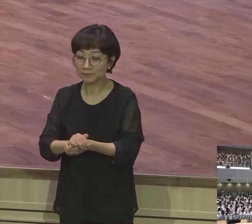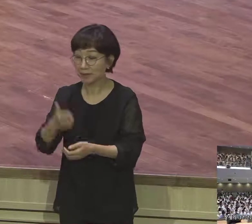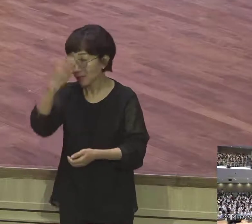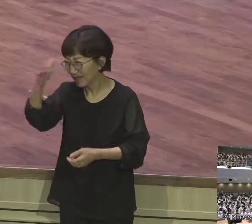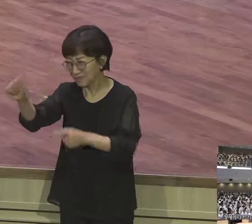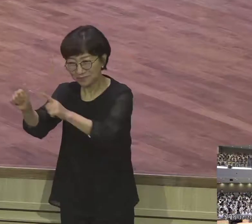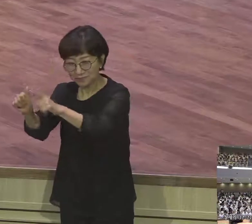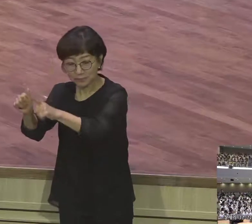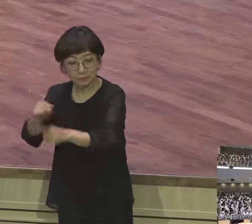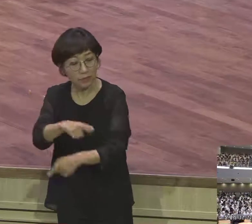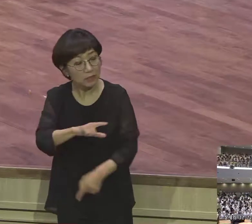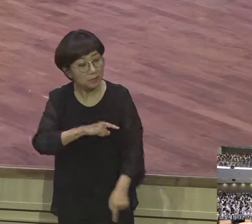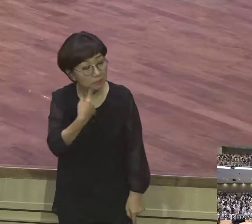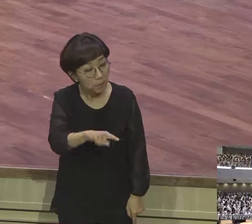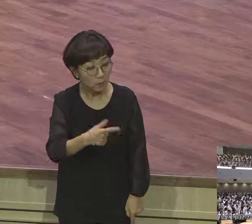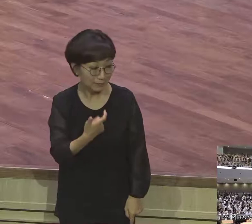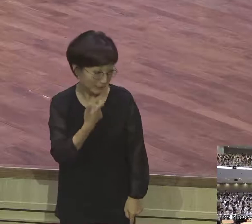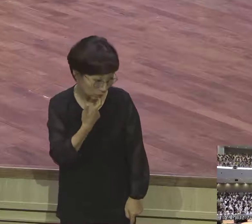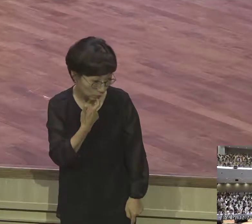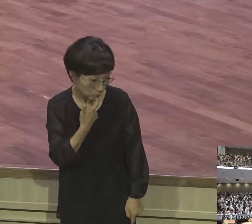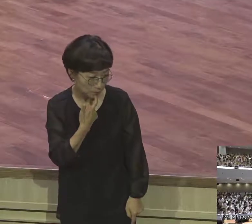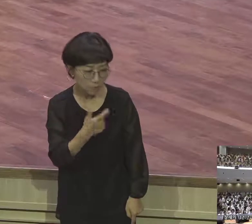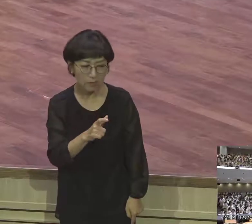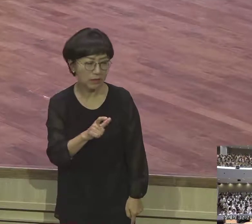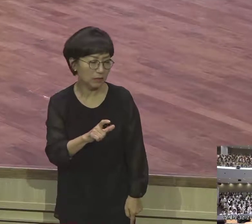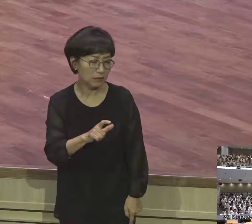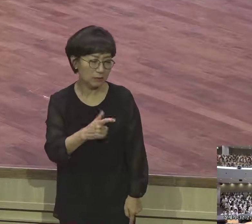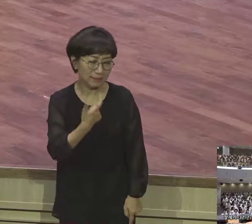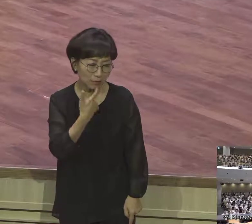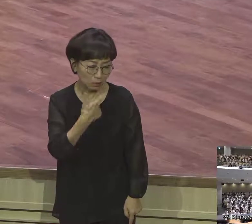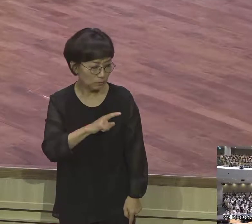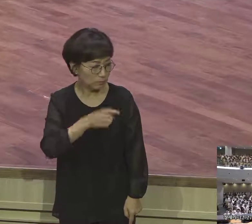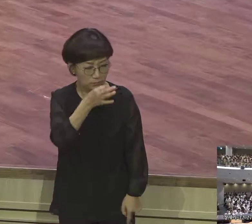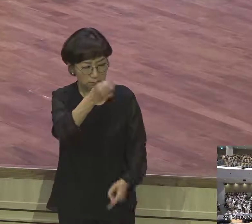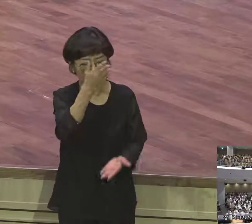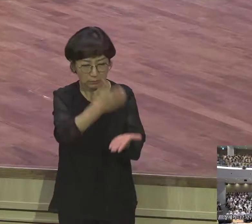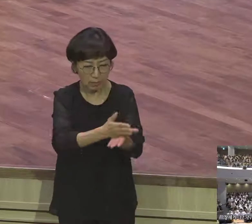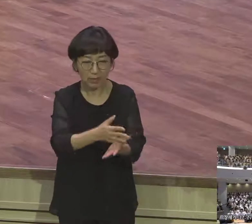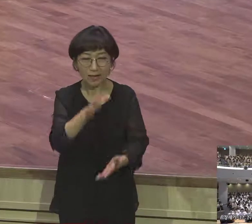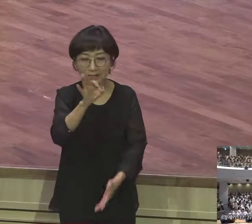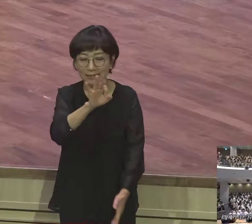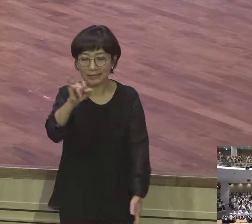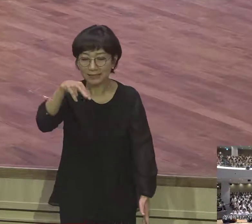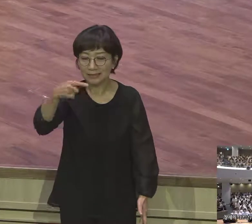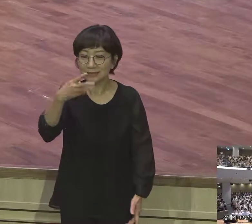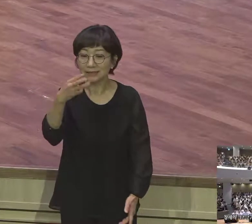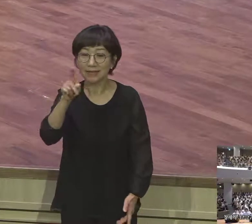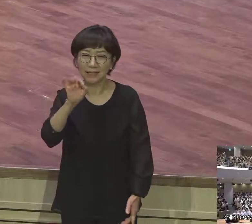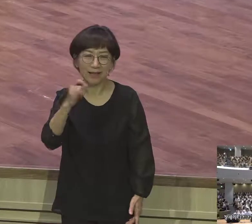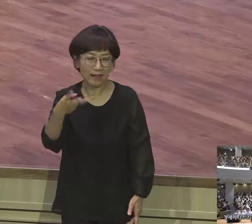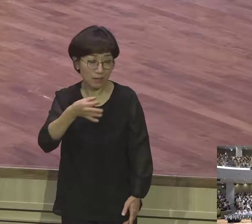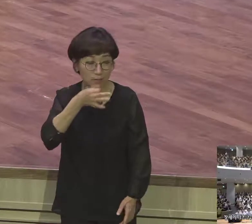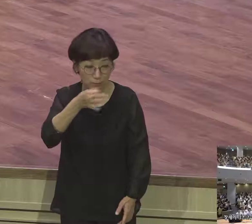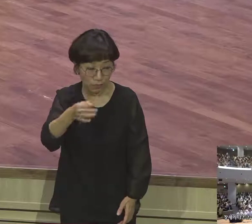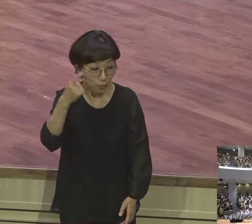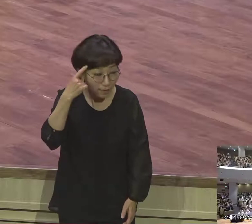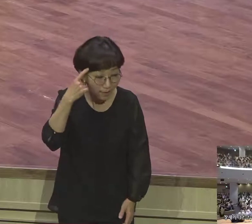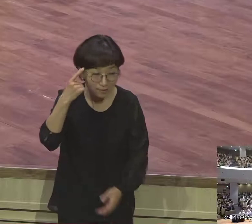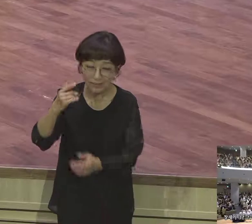야곱이니다 그가 이르되 너 이름을 다시는 야곱이라 부를 것이 아니오 이스라엘이라 부를 것이니 이는 너가 하나님과 미 사람들과 괴로